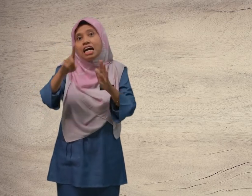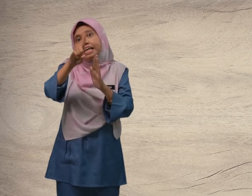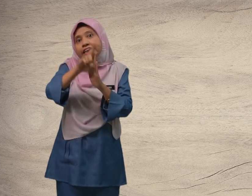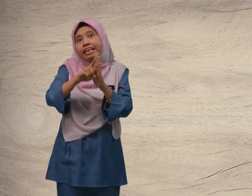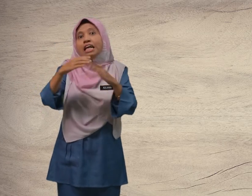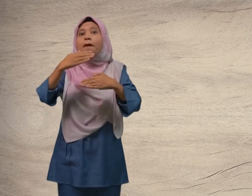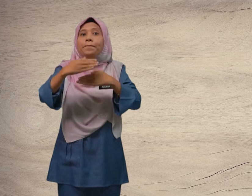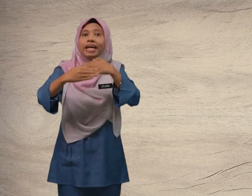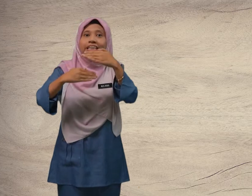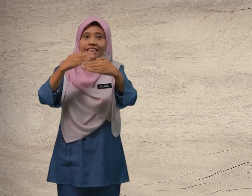dibina.